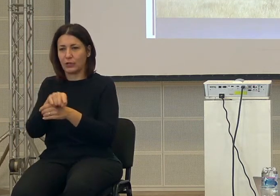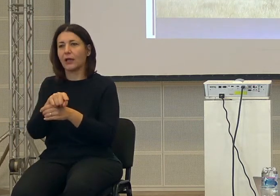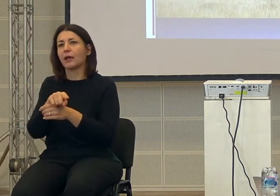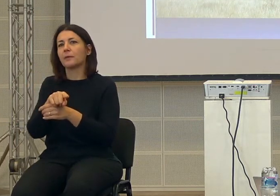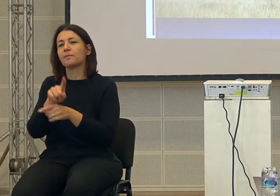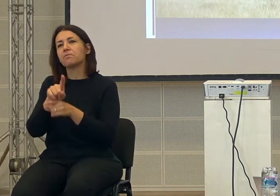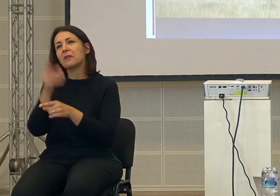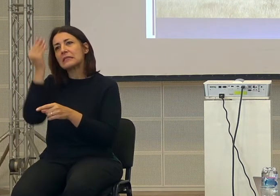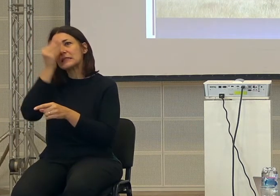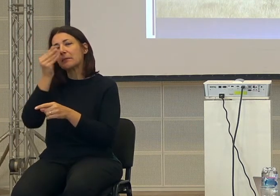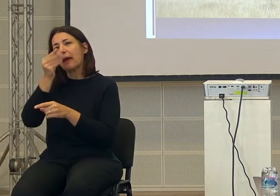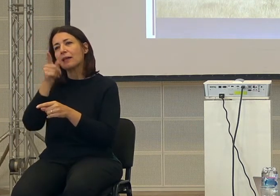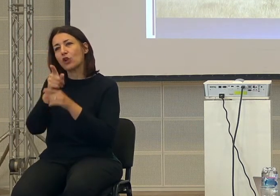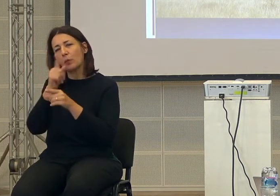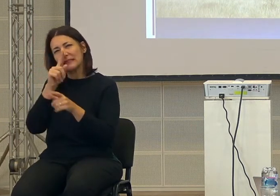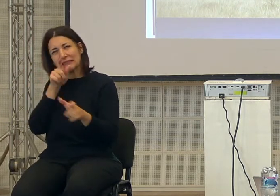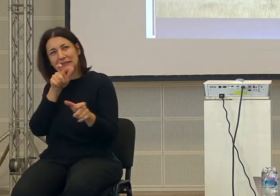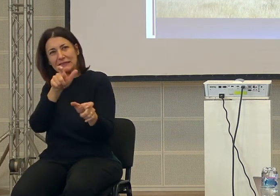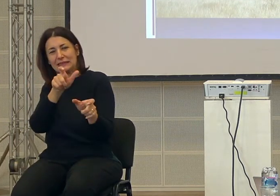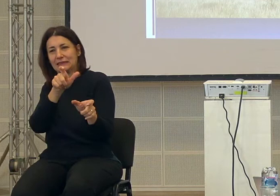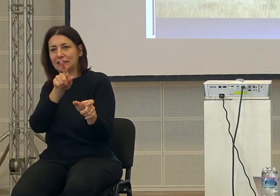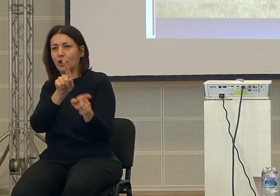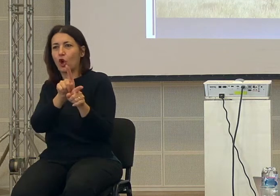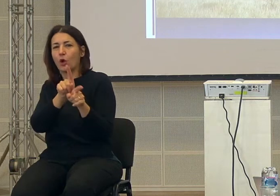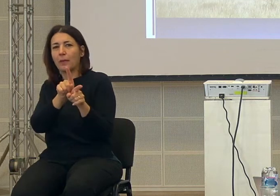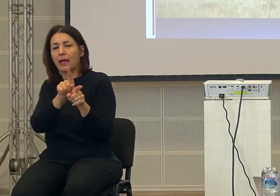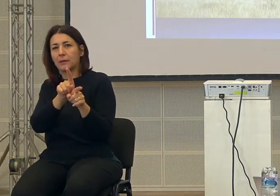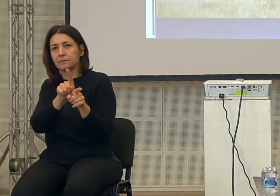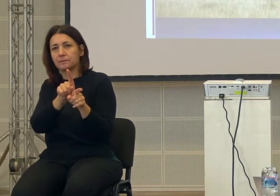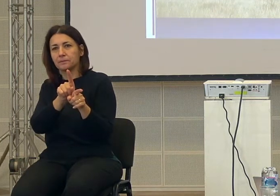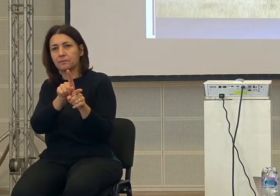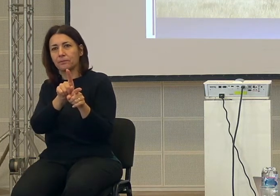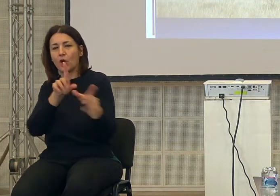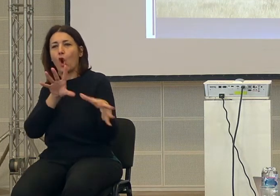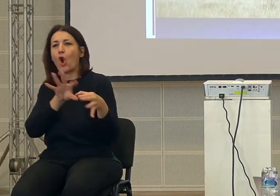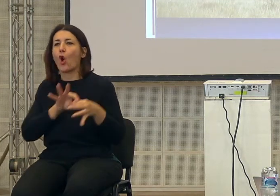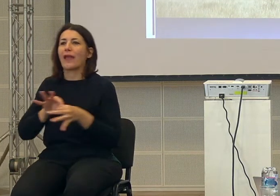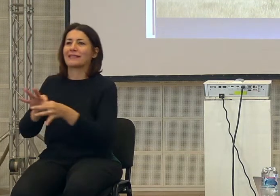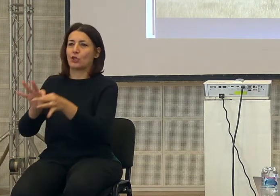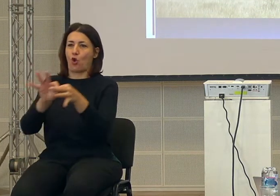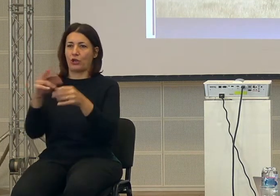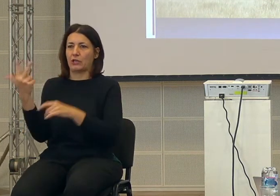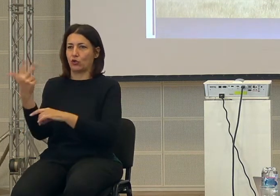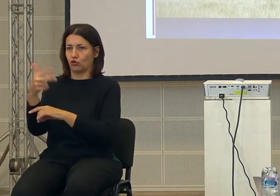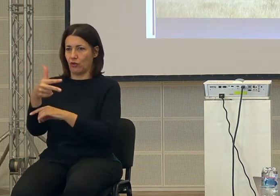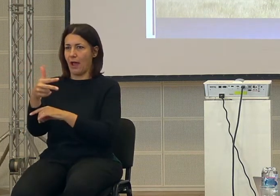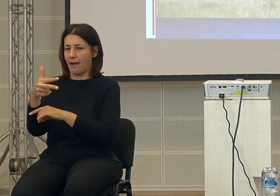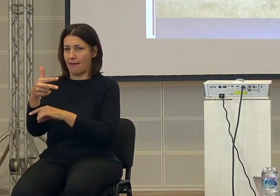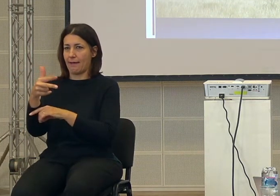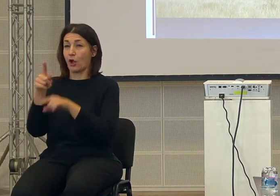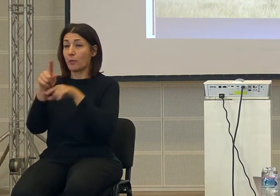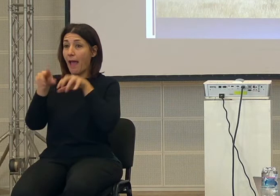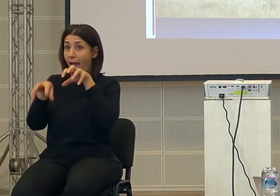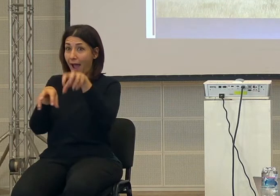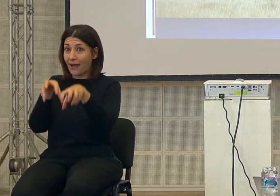senso si pensa che li abbia costretti a una forte coesione sociale, cioè siccome erano animali che